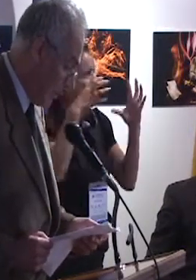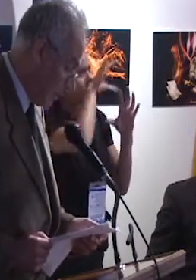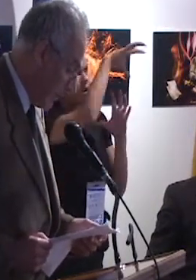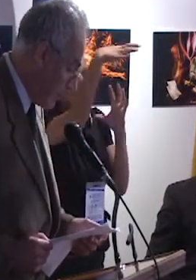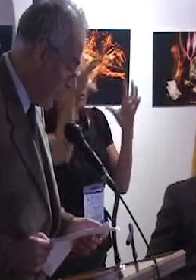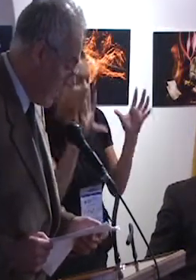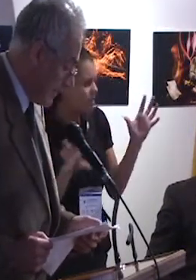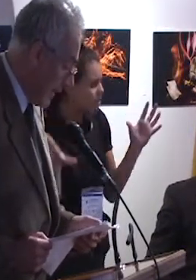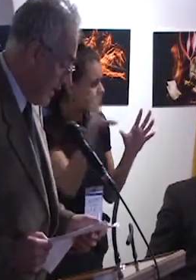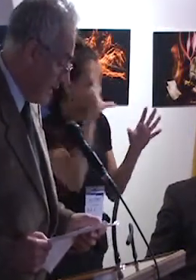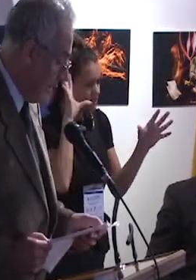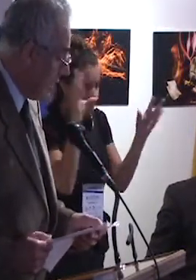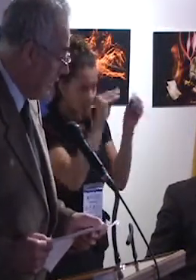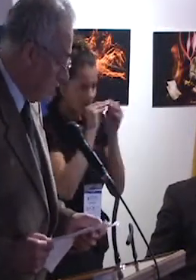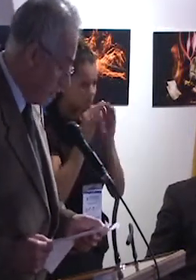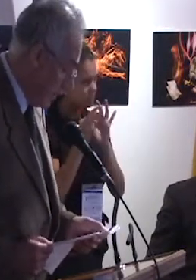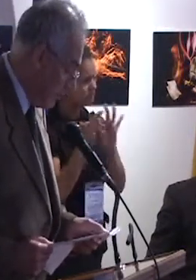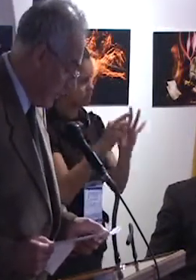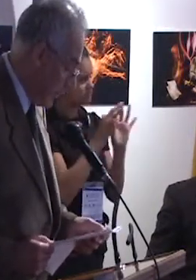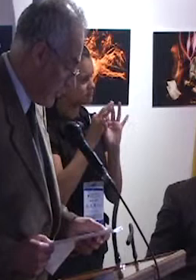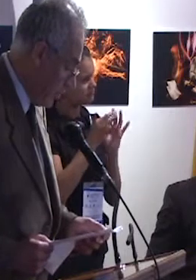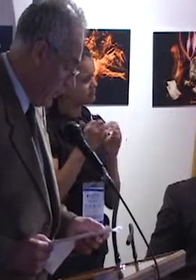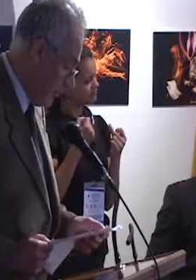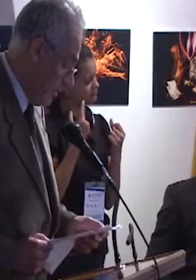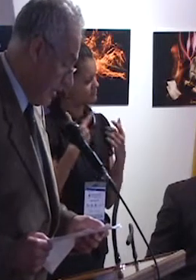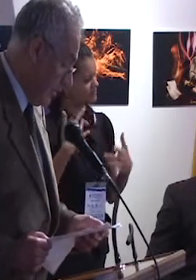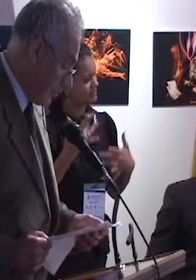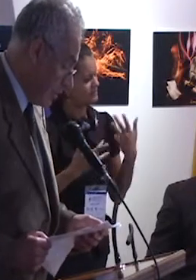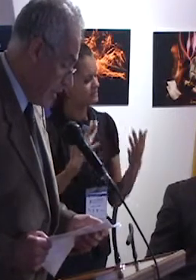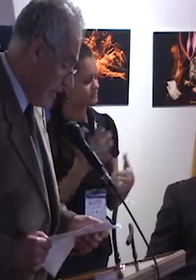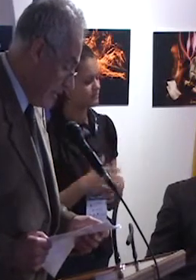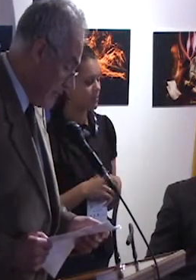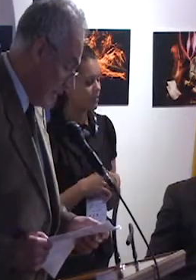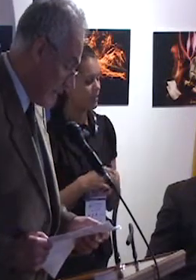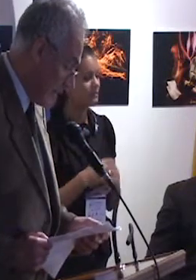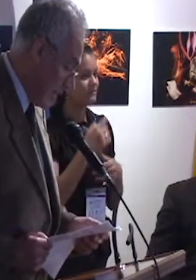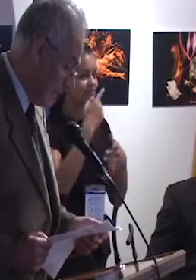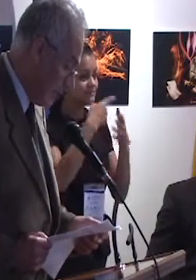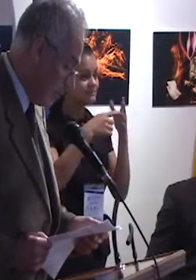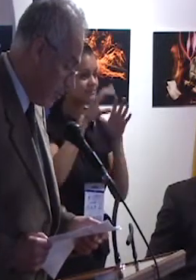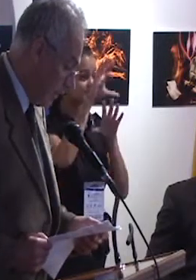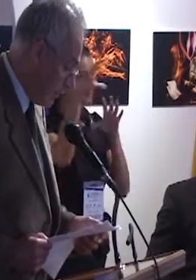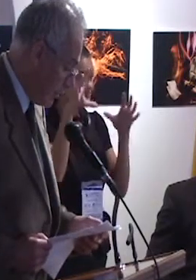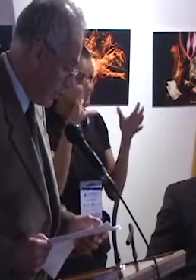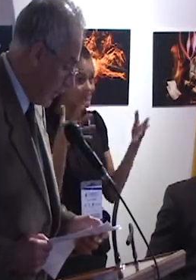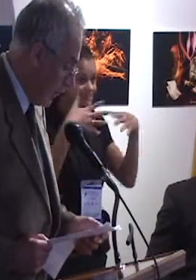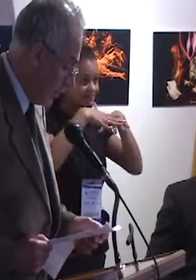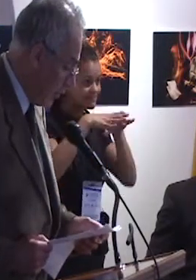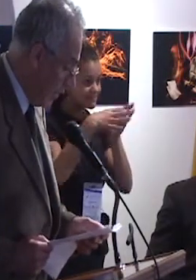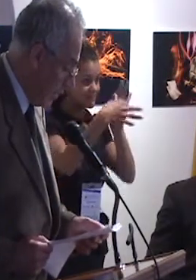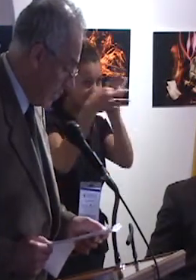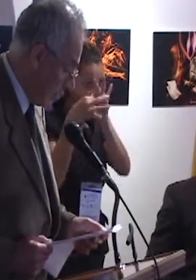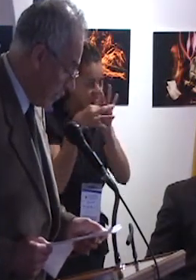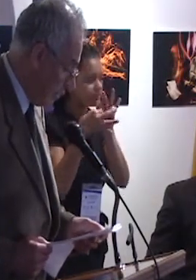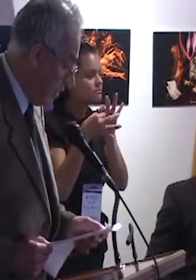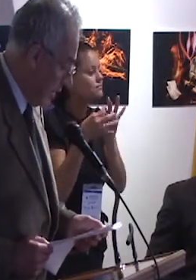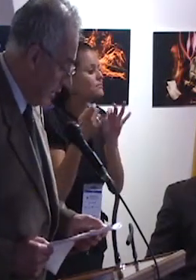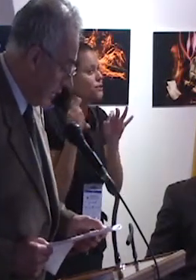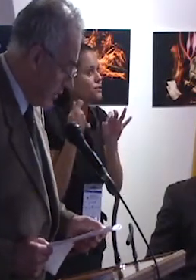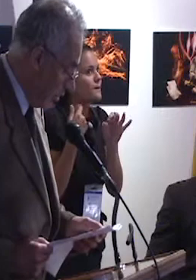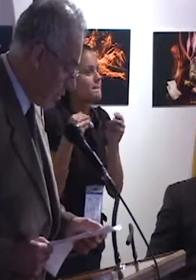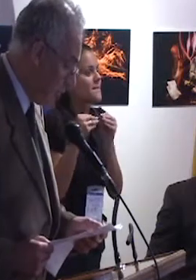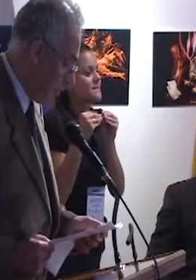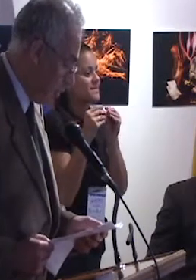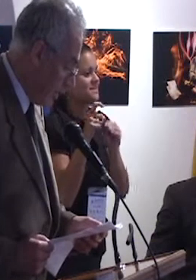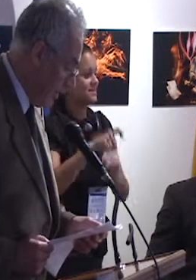conciencia, cuanto más universales y de urdimbre más sólido, son cada vez más necesarias y útiles contra la eventual generación